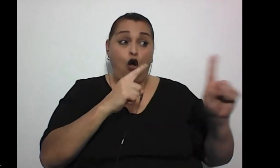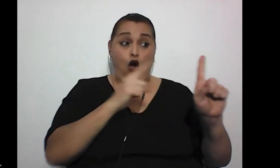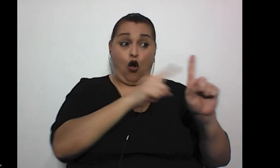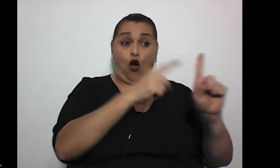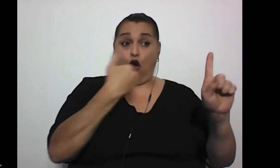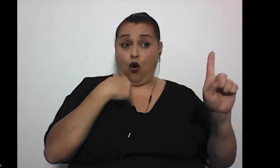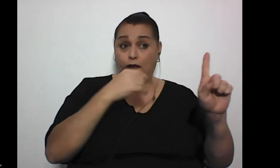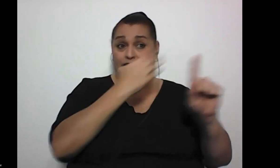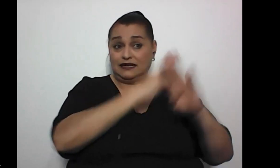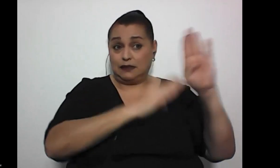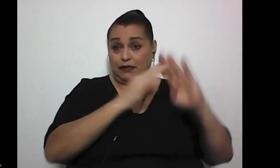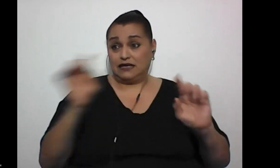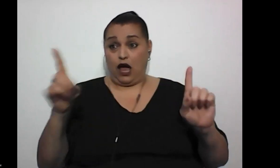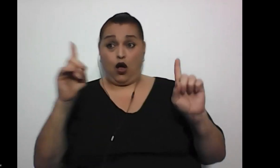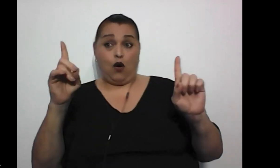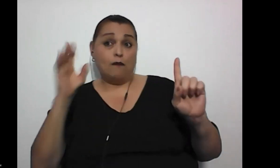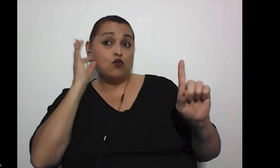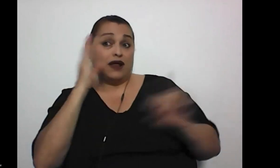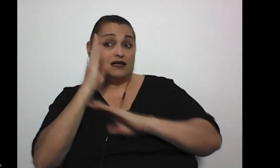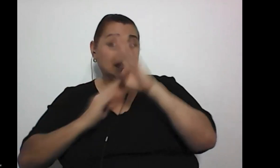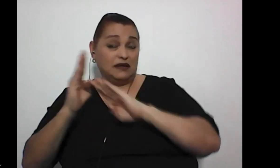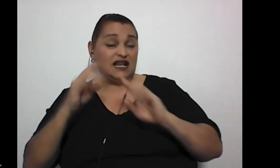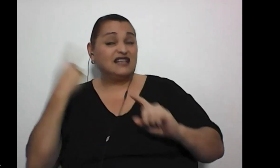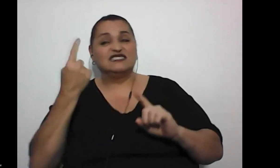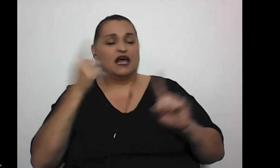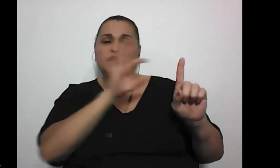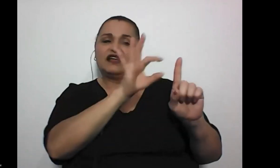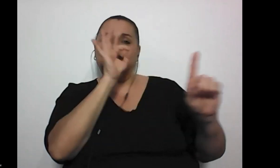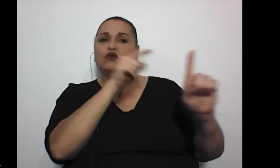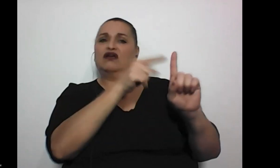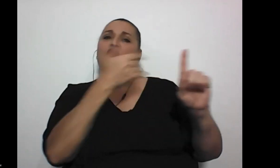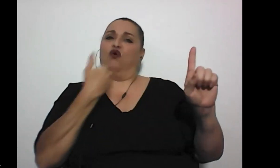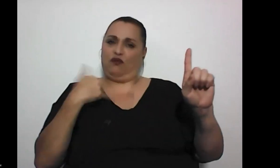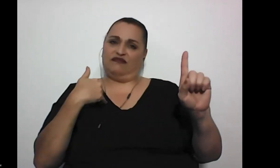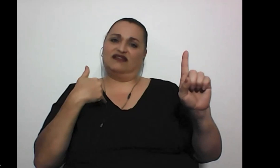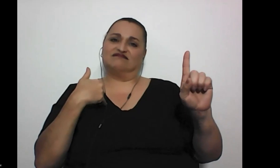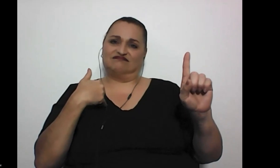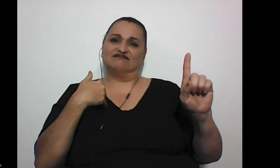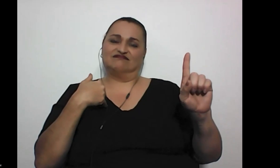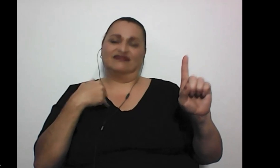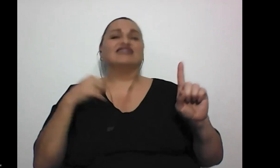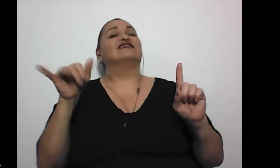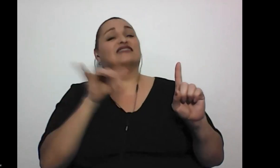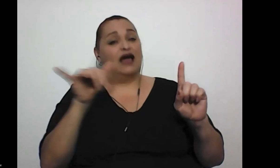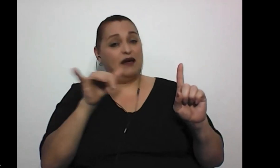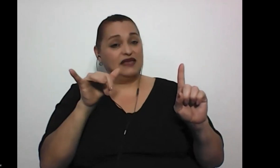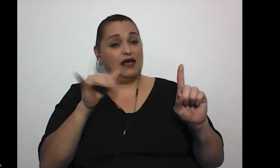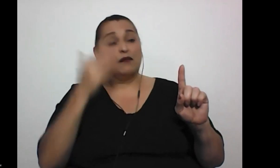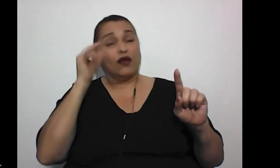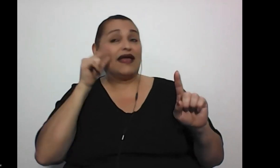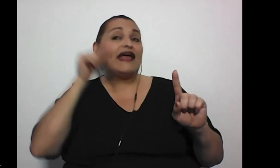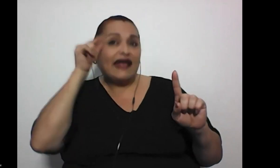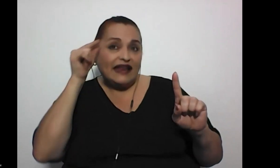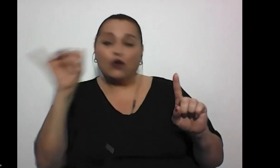discapacidad y una mujer con discapacidad por lo general se van a ir por el hombre igual por qué por género